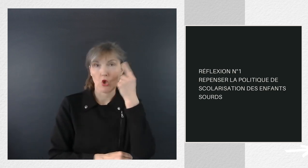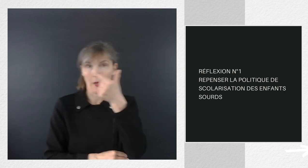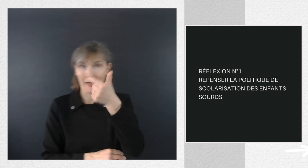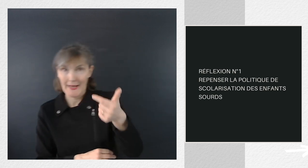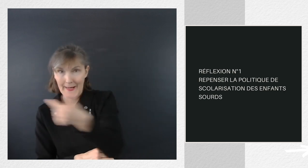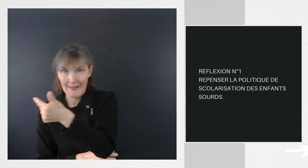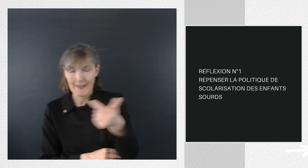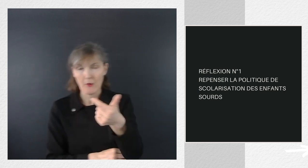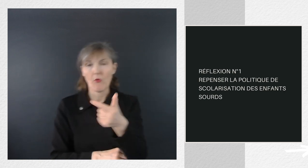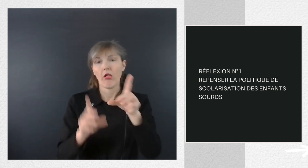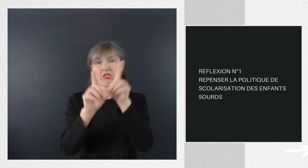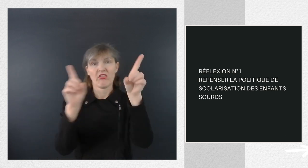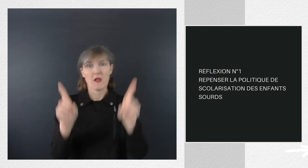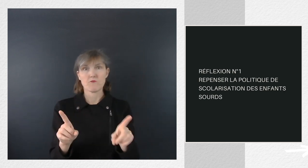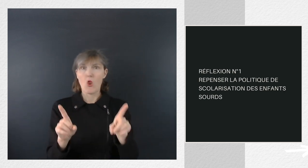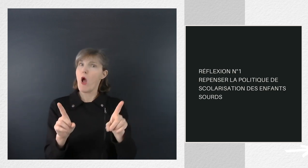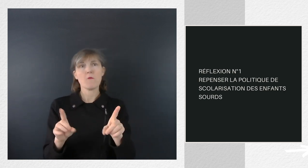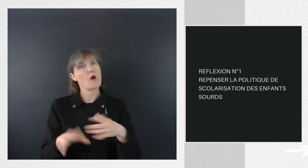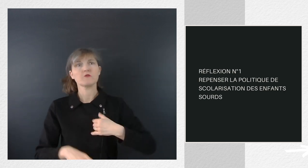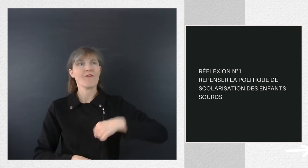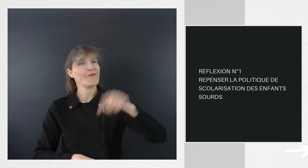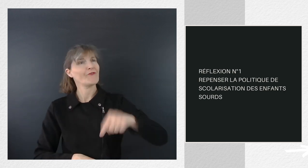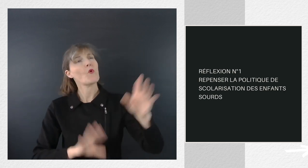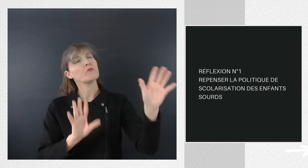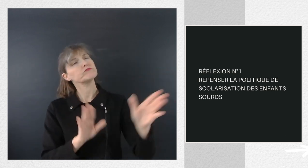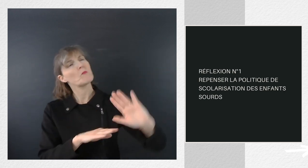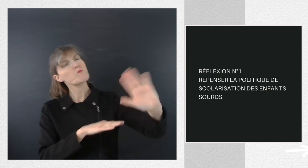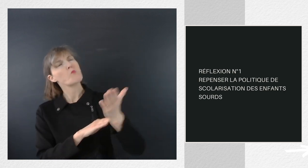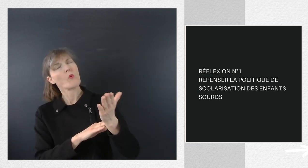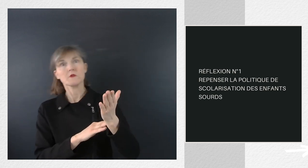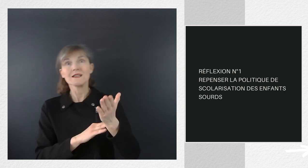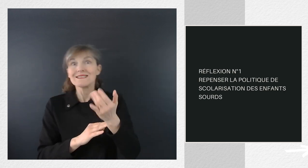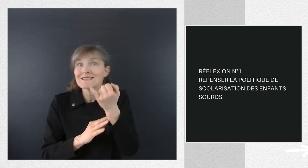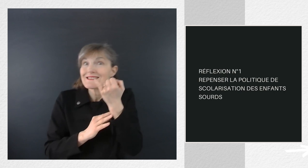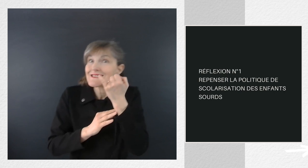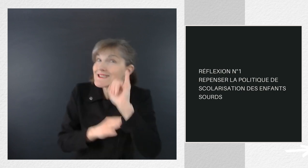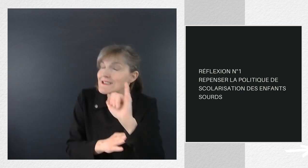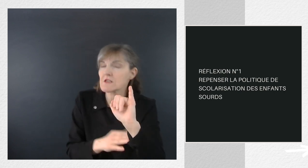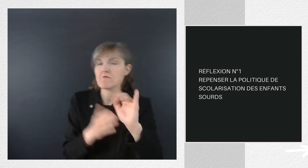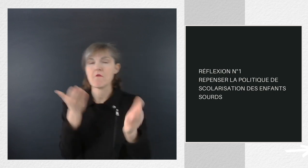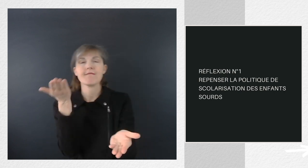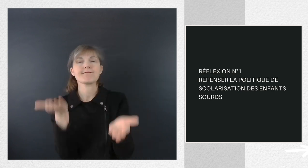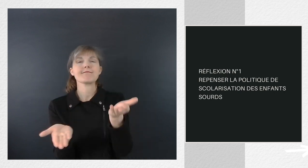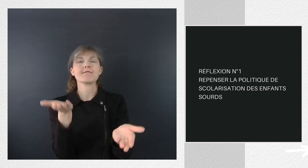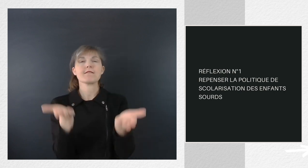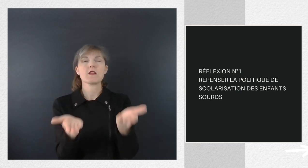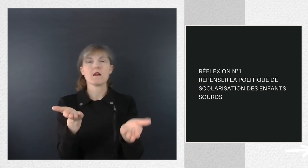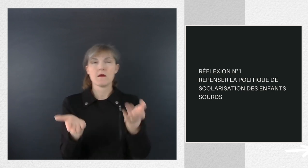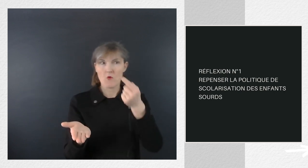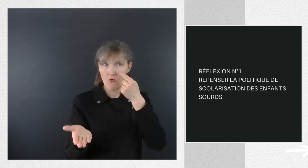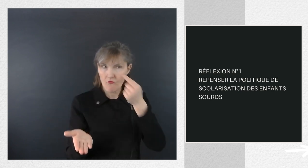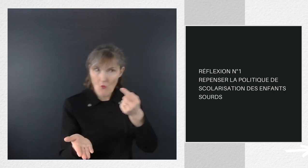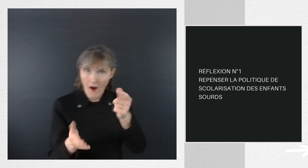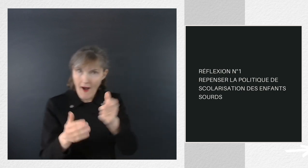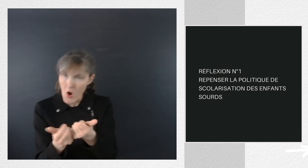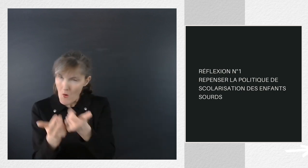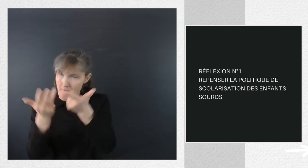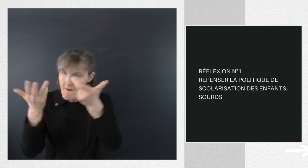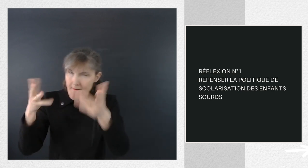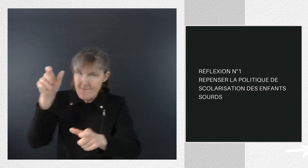partir du moment où il y a équilibre entre le nombre de personnes susceptibles de passer la formation et la